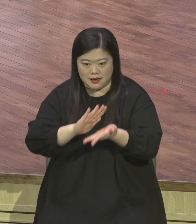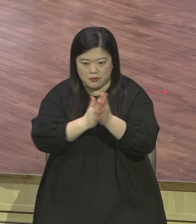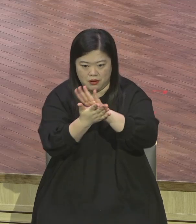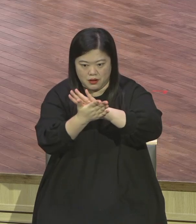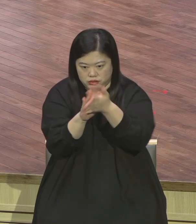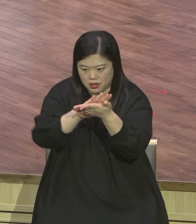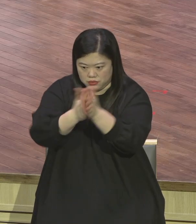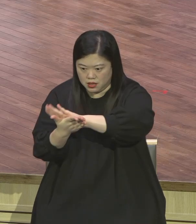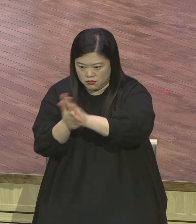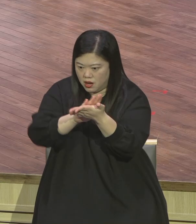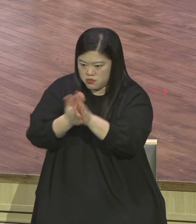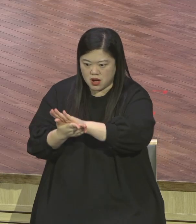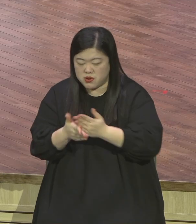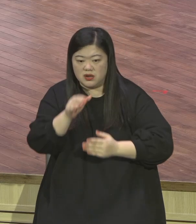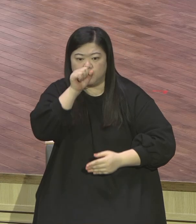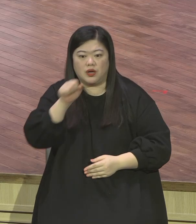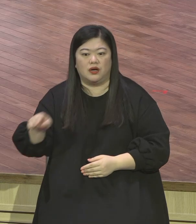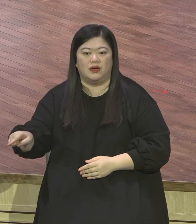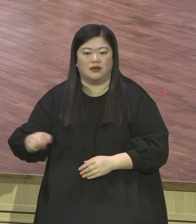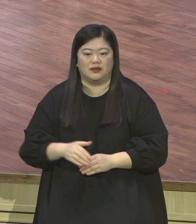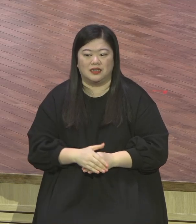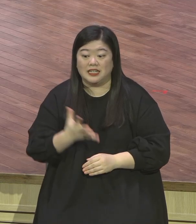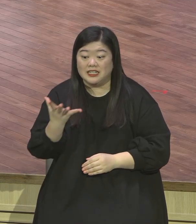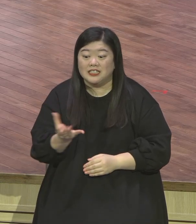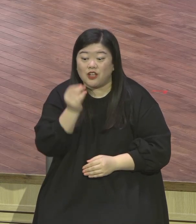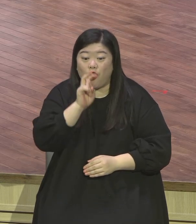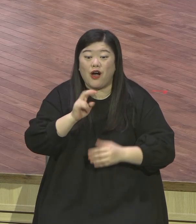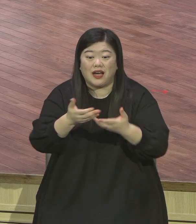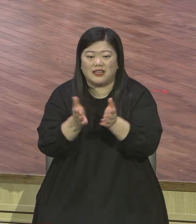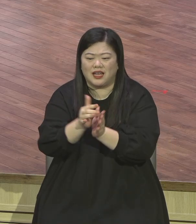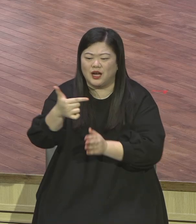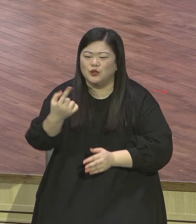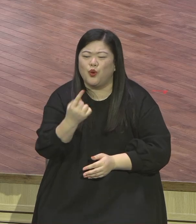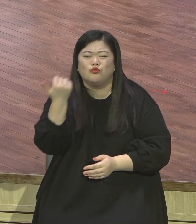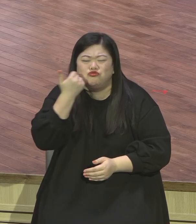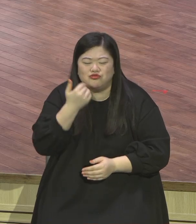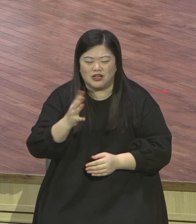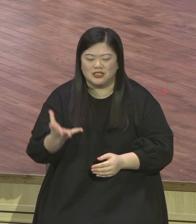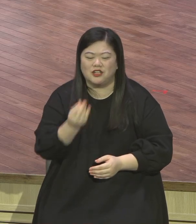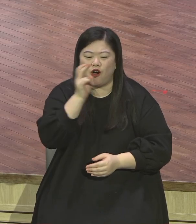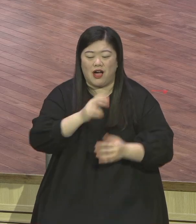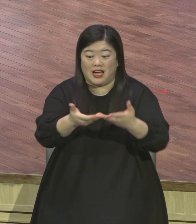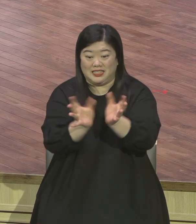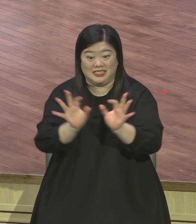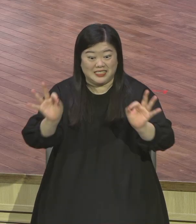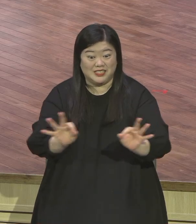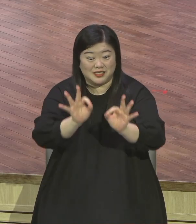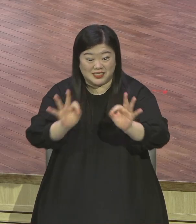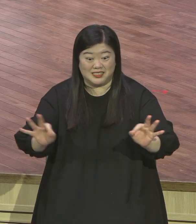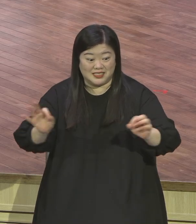우리 모든 기관장들 새로운 변화 하면 퍼스트 무버 먼저 먼저 먼저 먼저 먼저